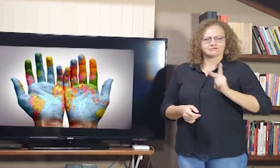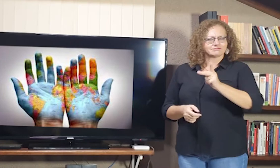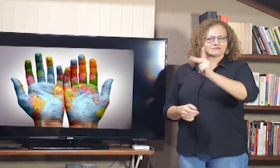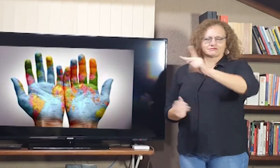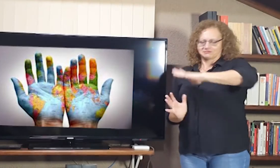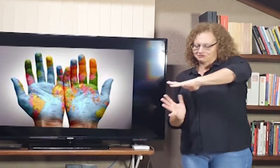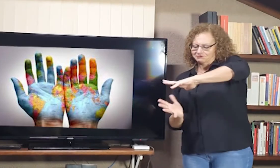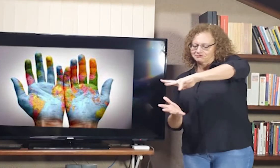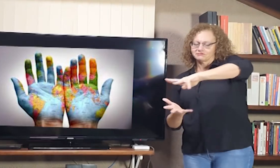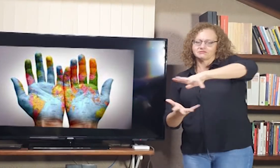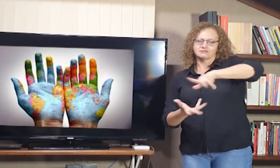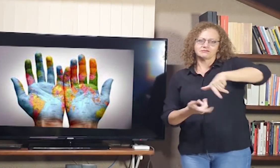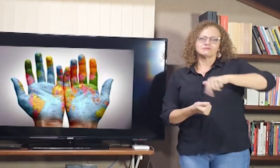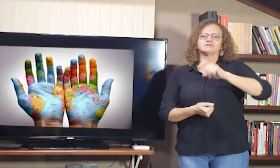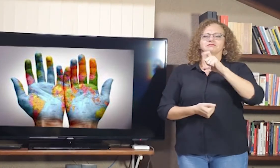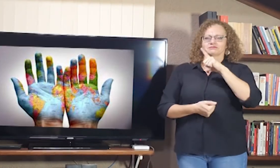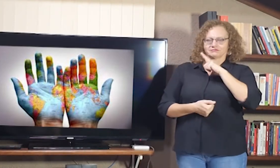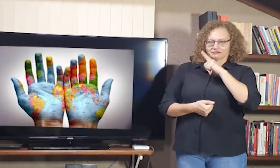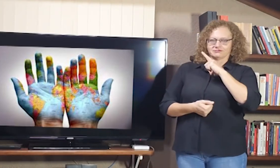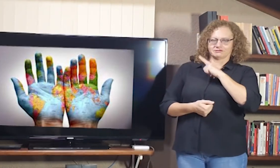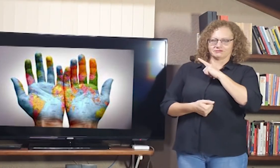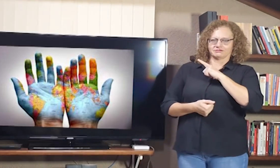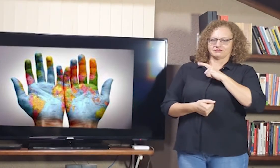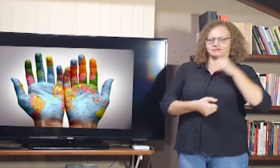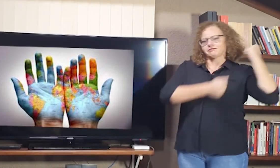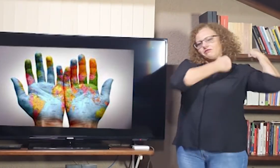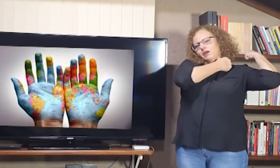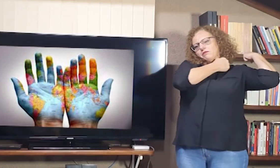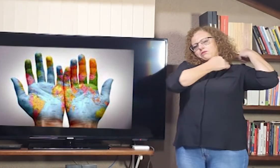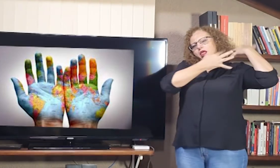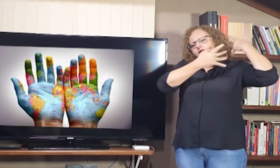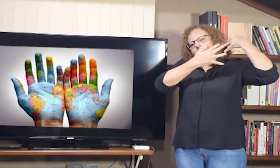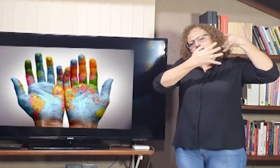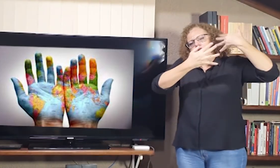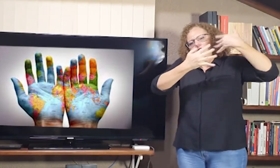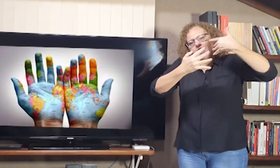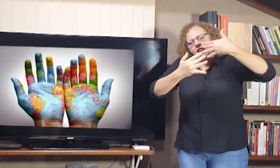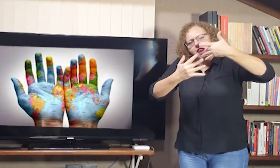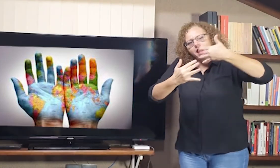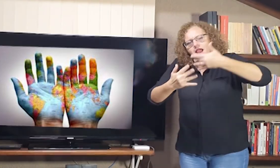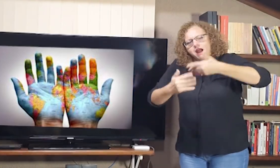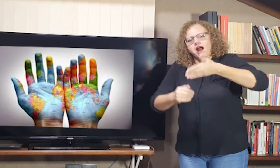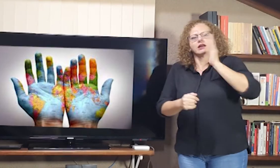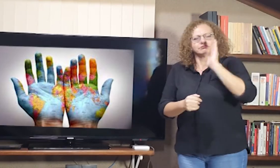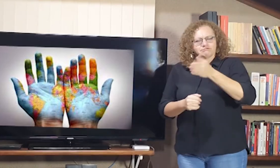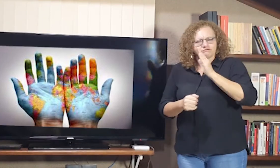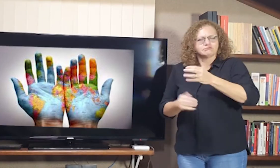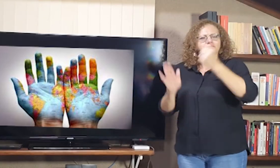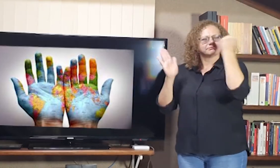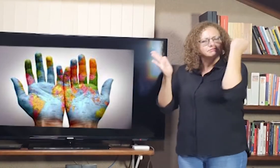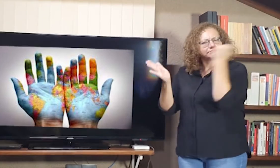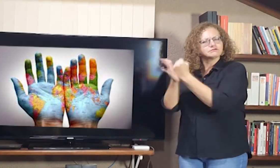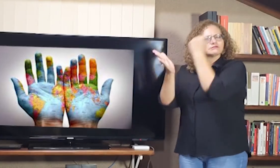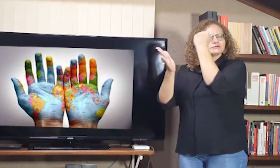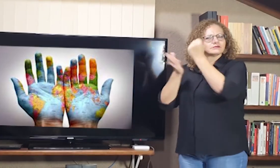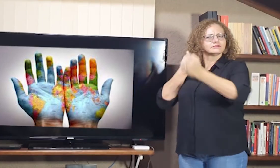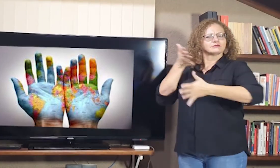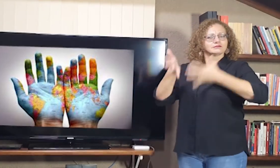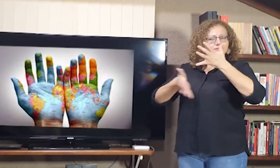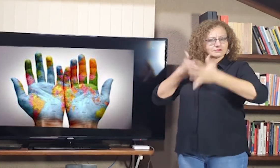Então, as línguas de sinais sempre fizeram parte da comunicação entre pessoas surdas. Elas são